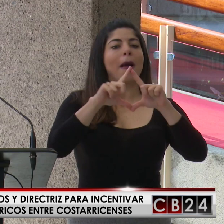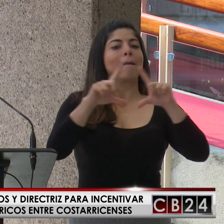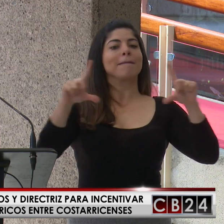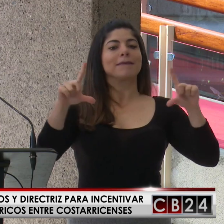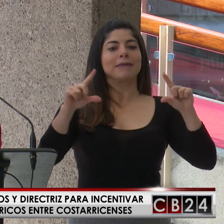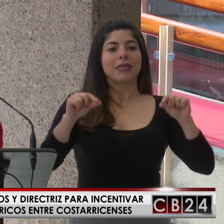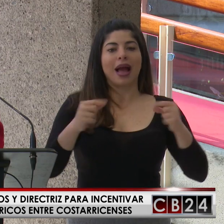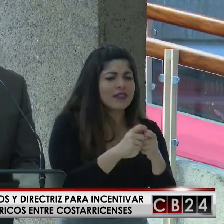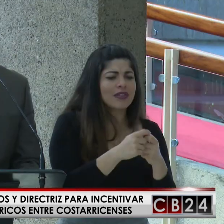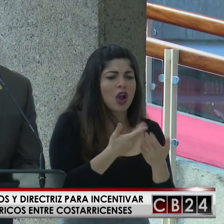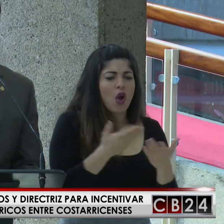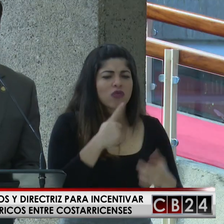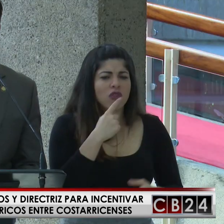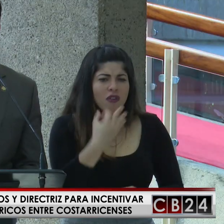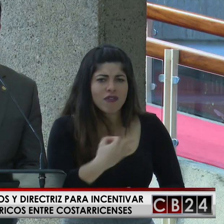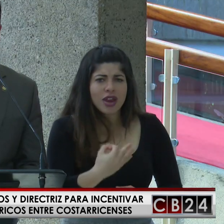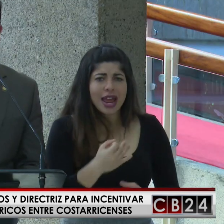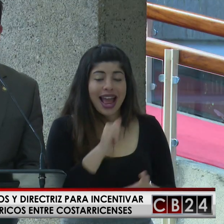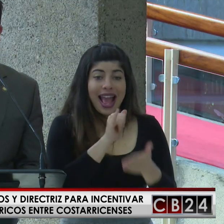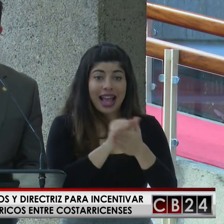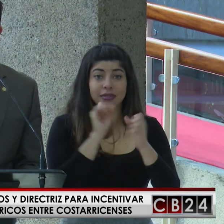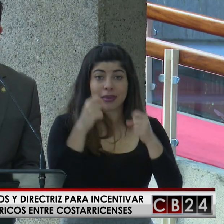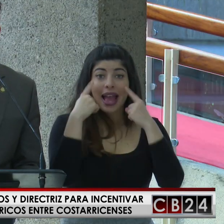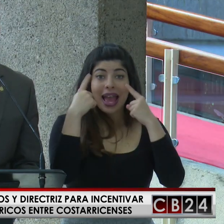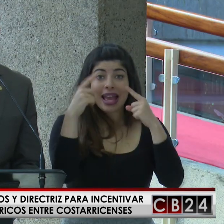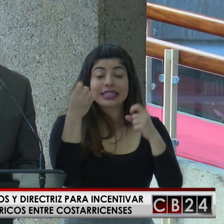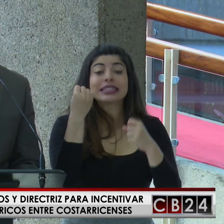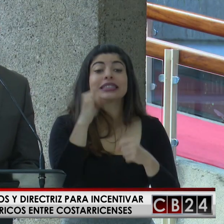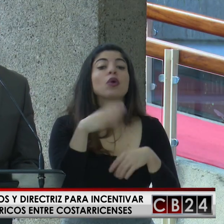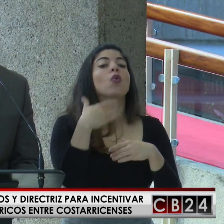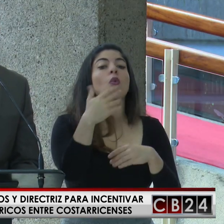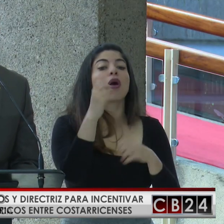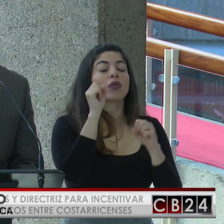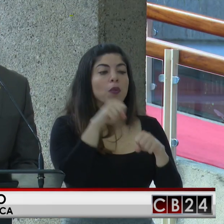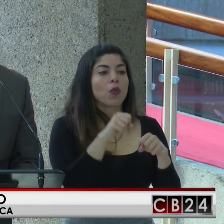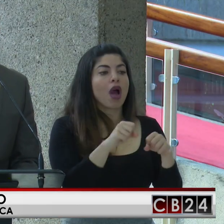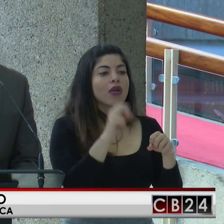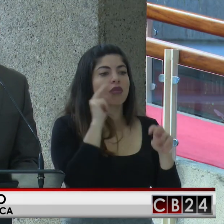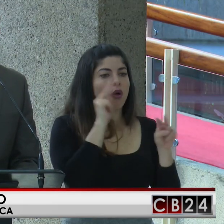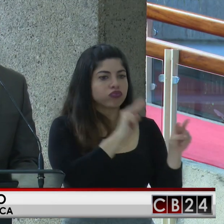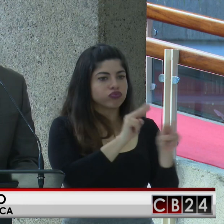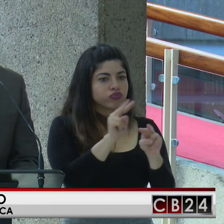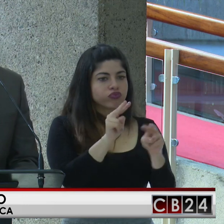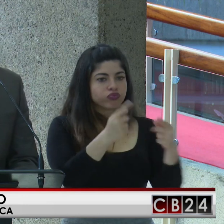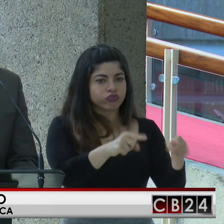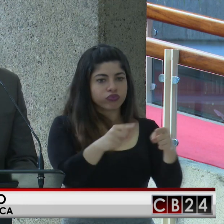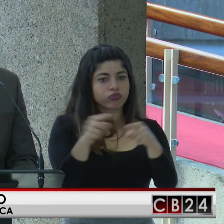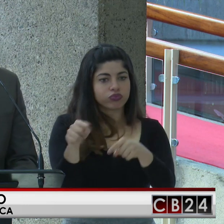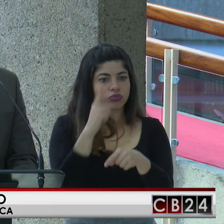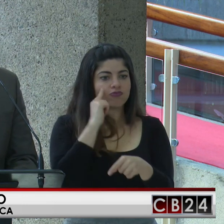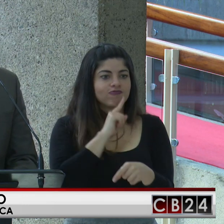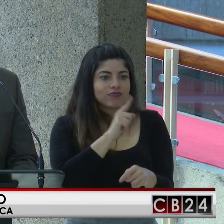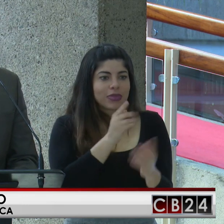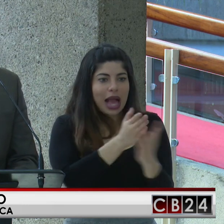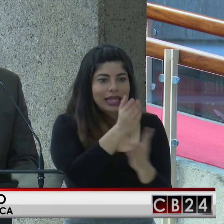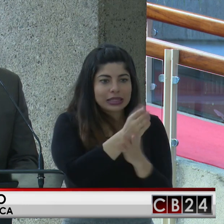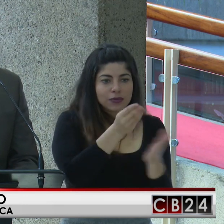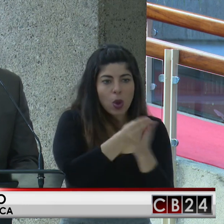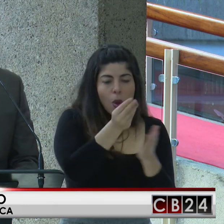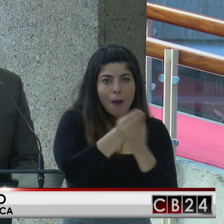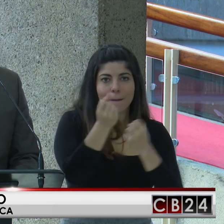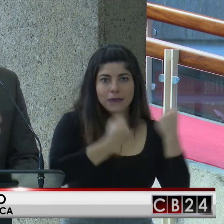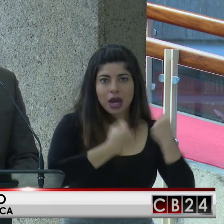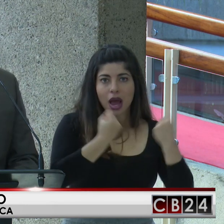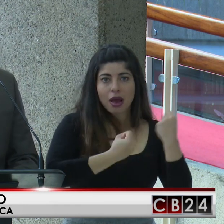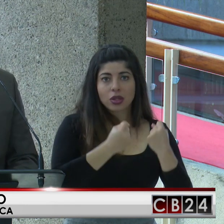vehicular distinta. Esto será un éxito en la medida que se refleje en que sean accesibles la compra de estos